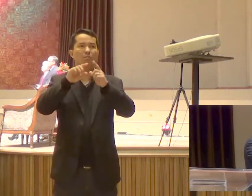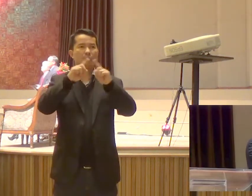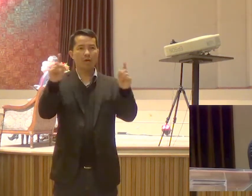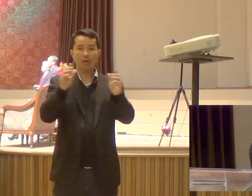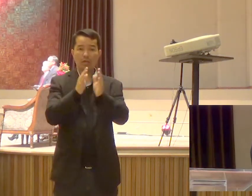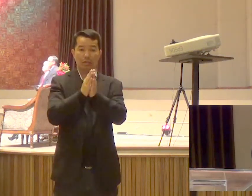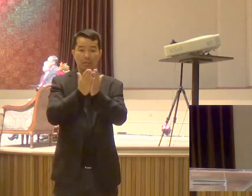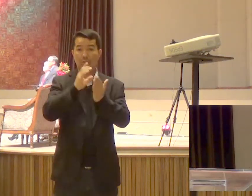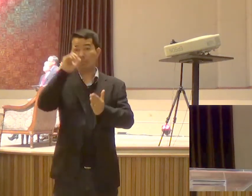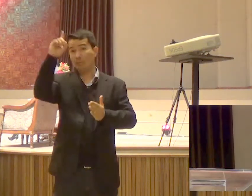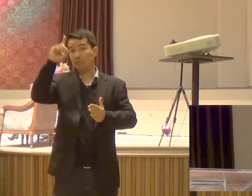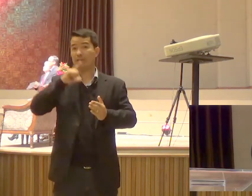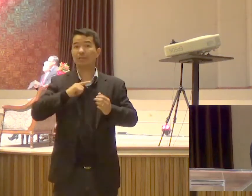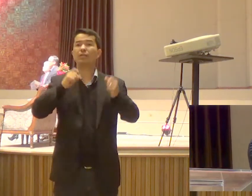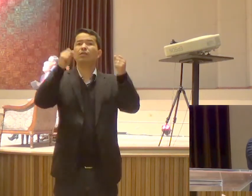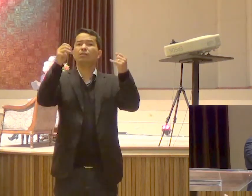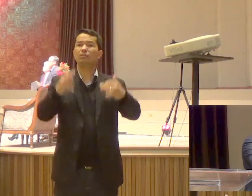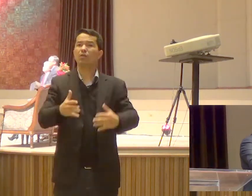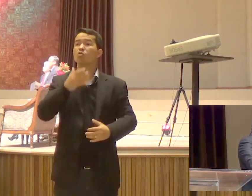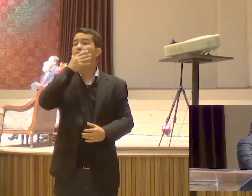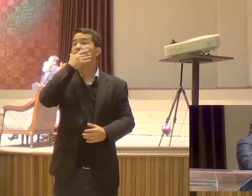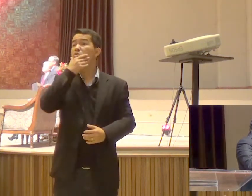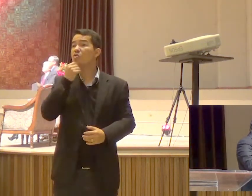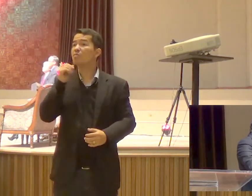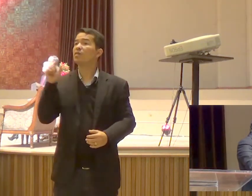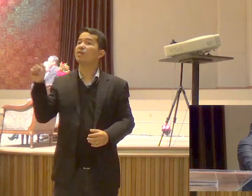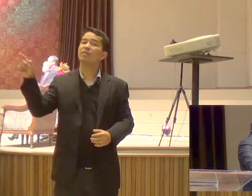falando Homem Você É o cabeça Da sua casa